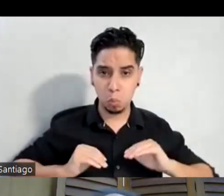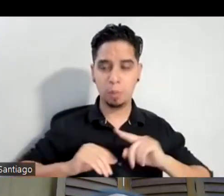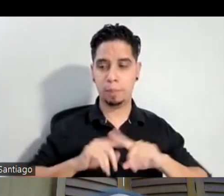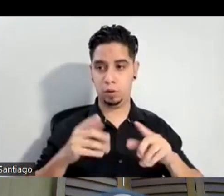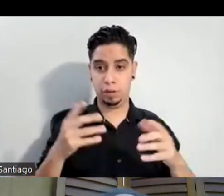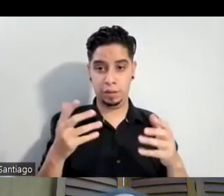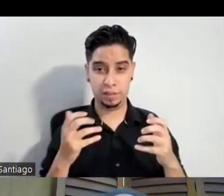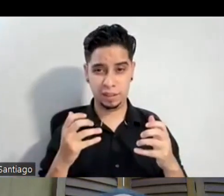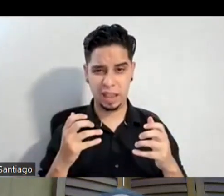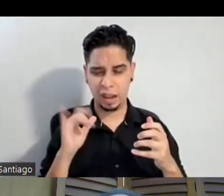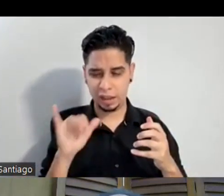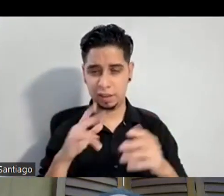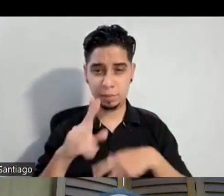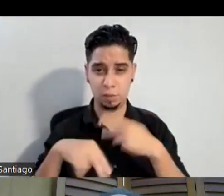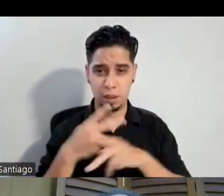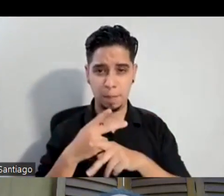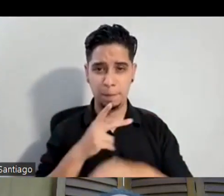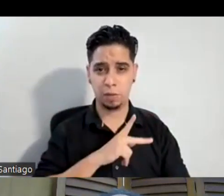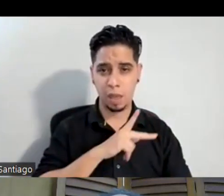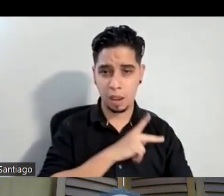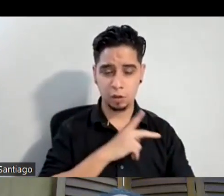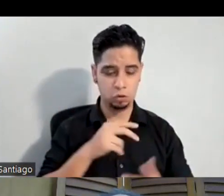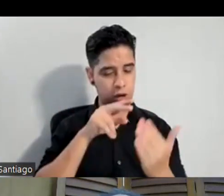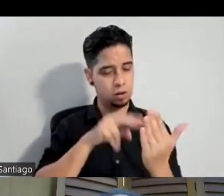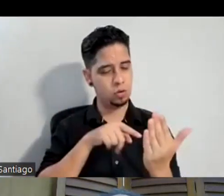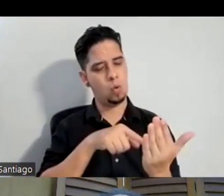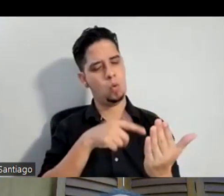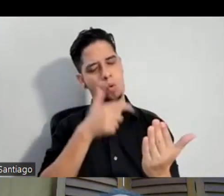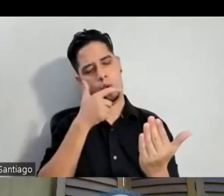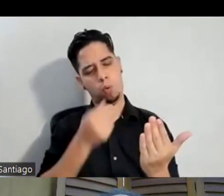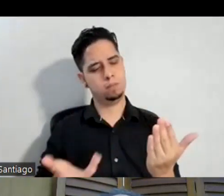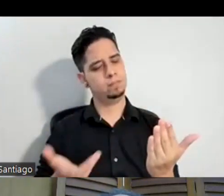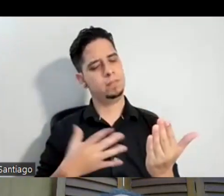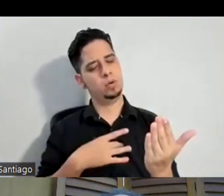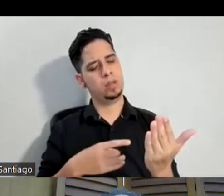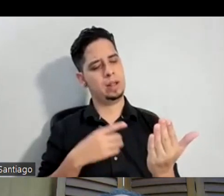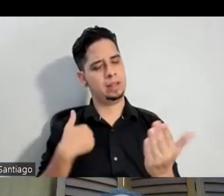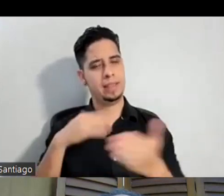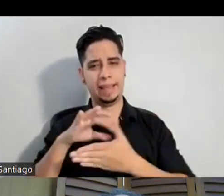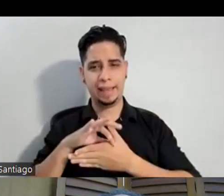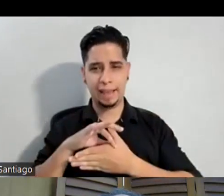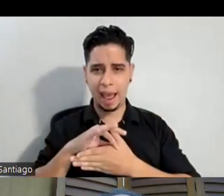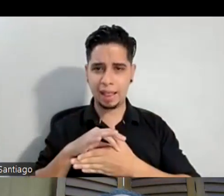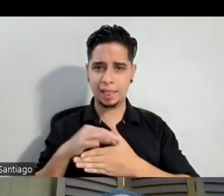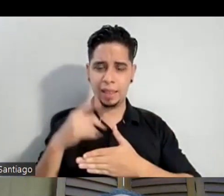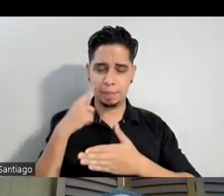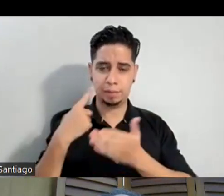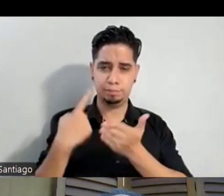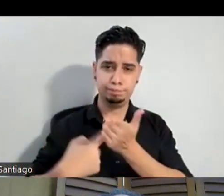en algún momento de mi vida y me parece que tienen como como carne o fibra que tal vez puede